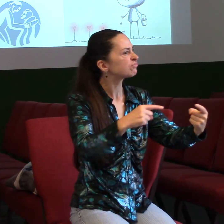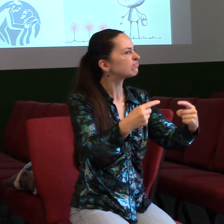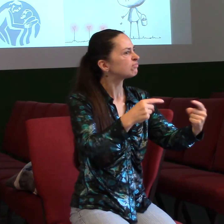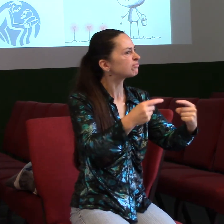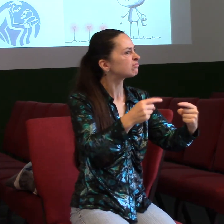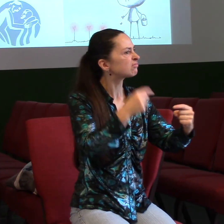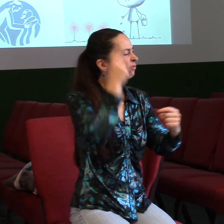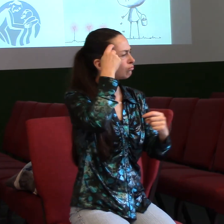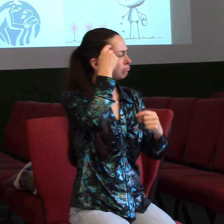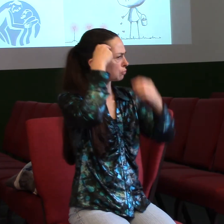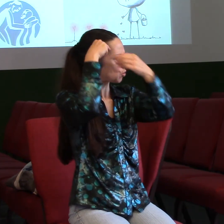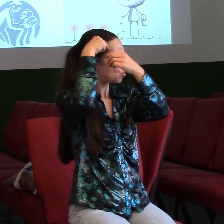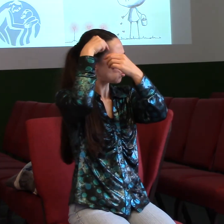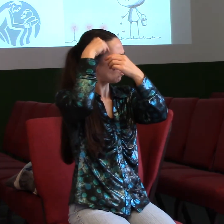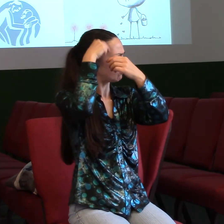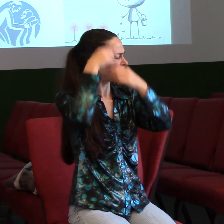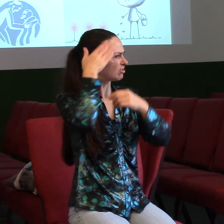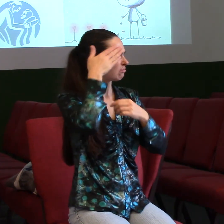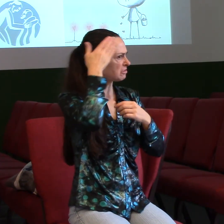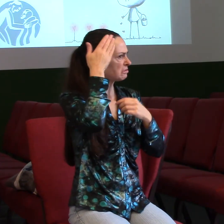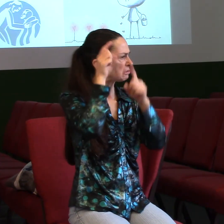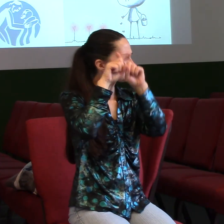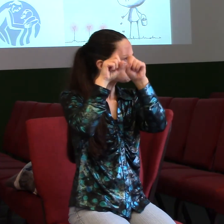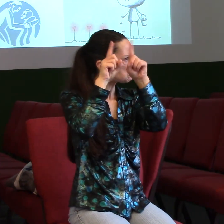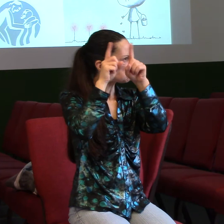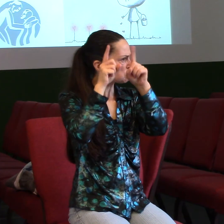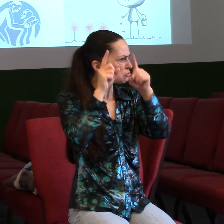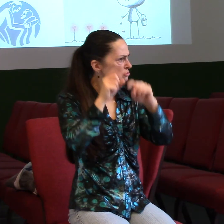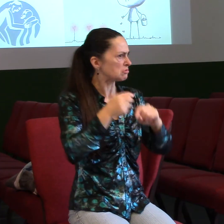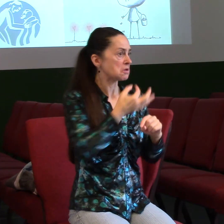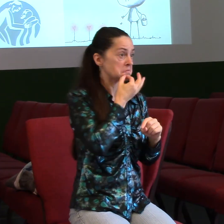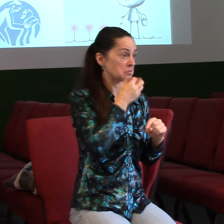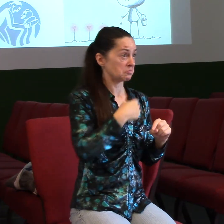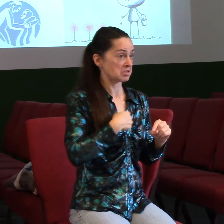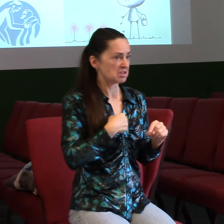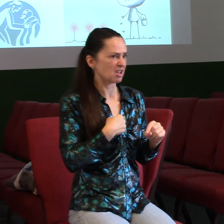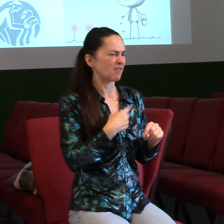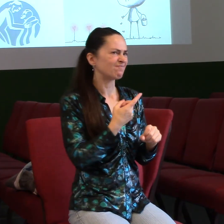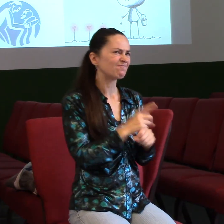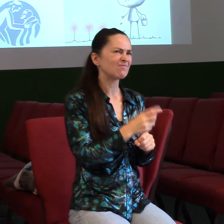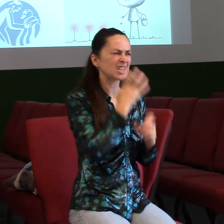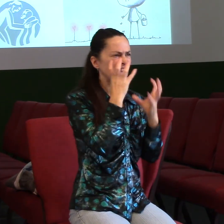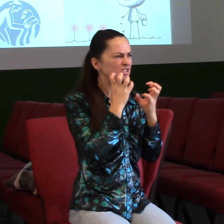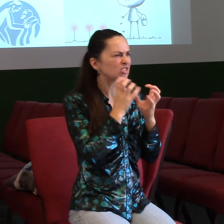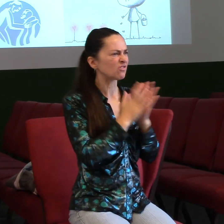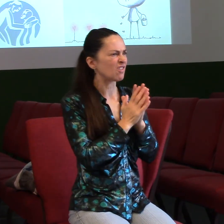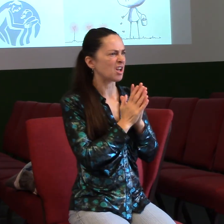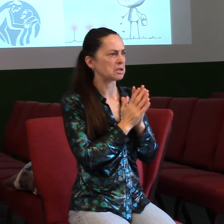myšlenky. Mě se to stává docela často, nevím jak vám. Ale když se na někoho naštvu, tak pak si říkám doma, no ale já bych tomu člověku vlastně měl říct